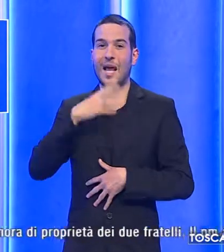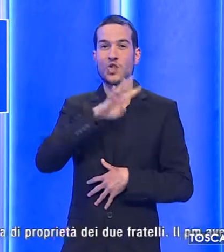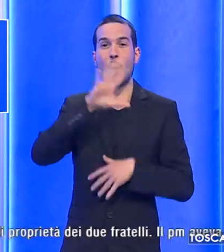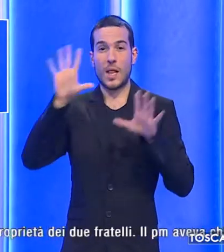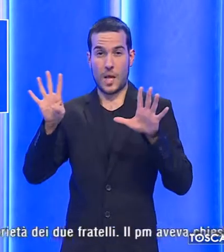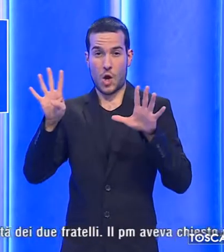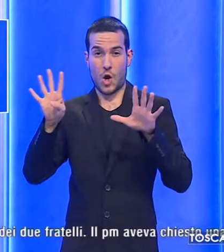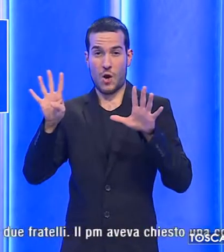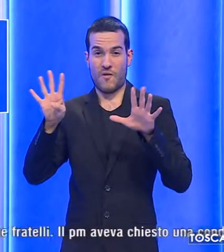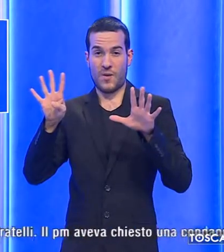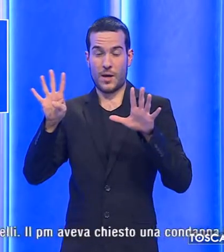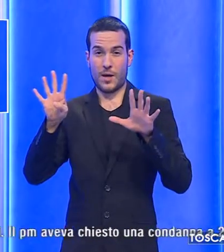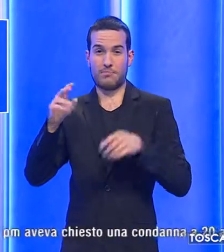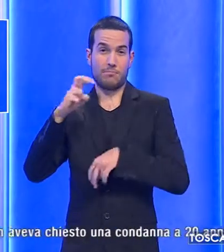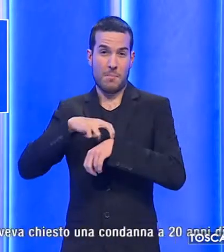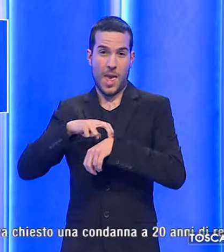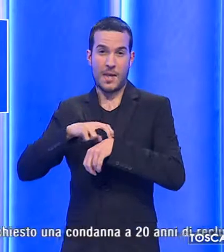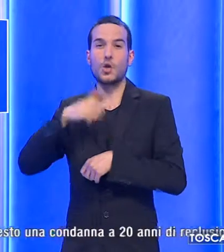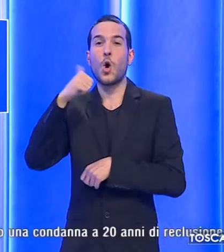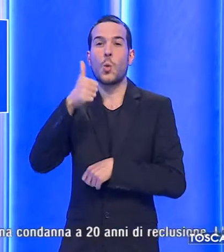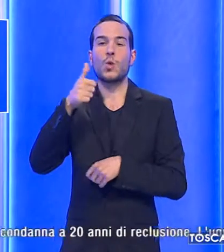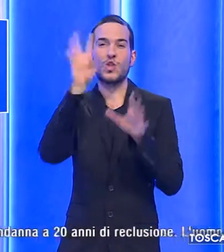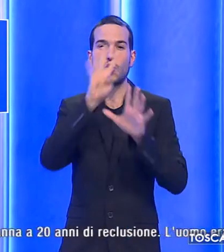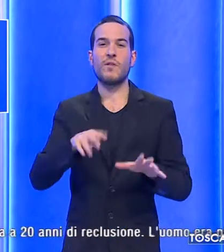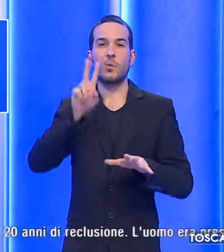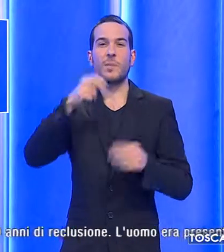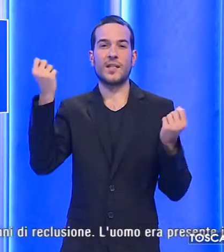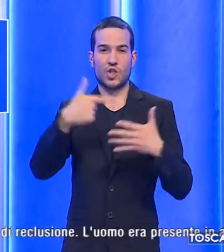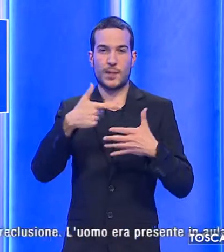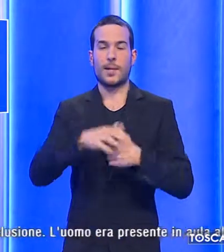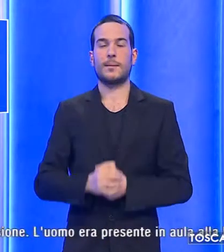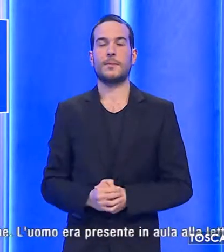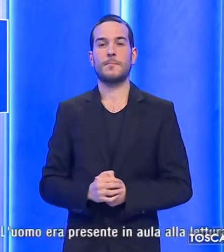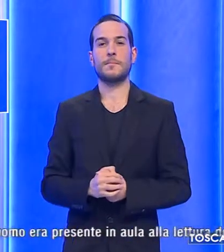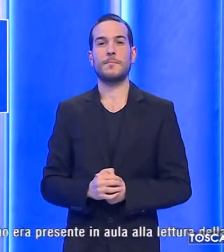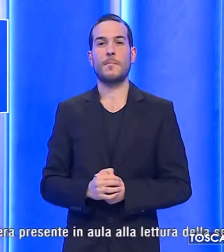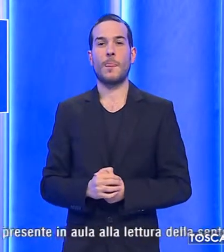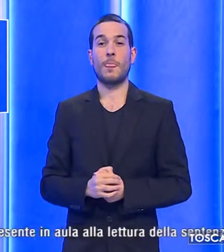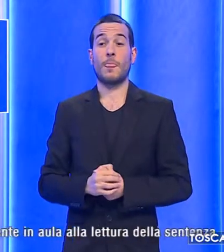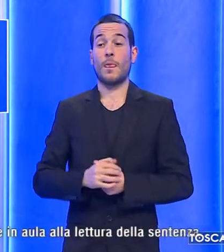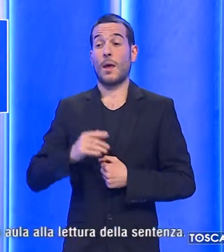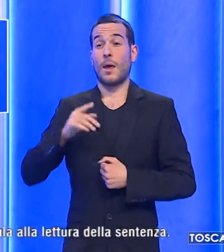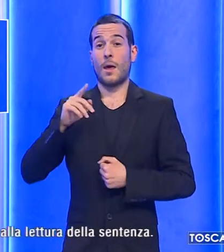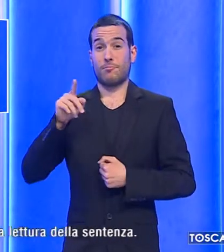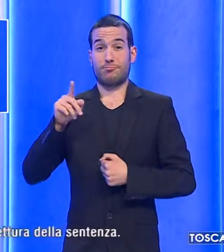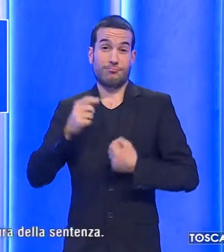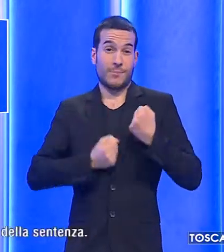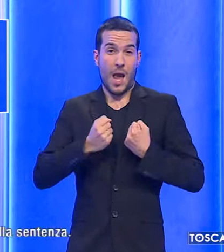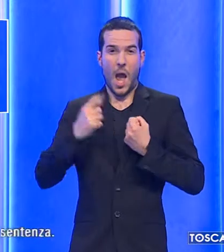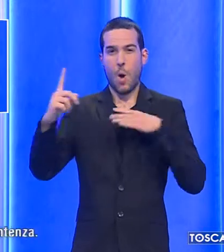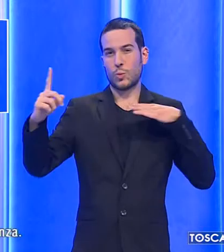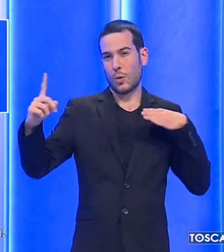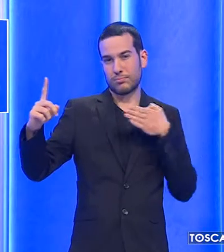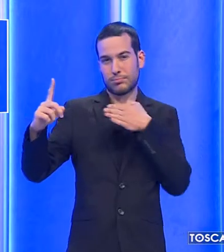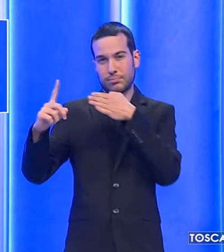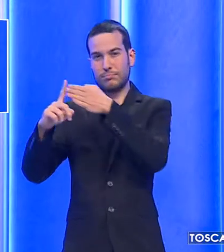l'11 novembre 2017, travolgendolo con l'auto al culmine